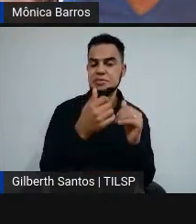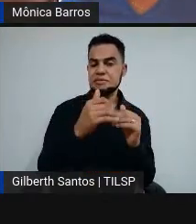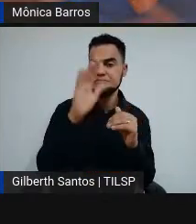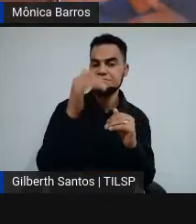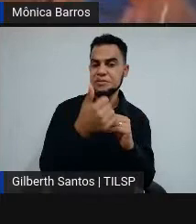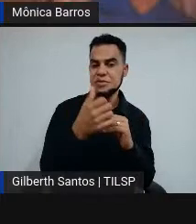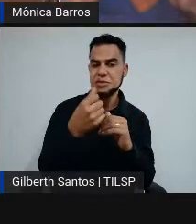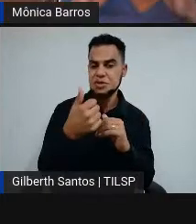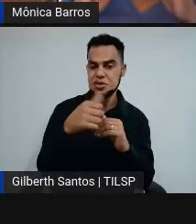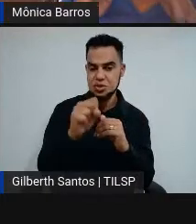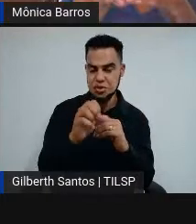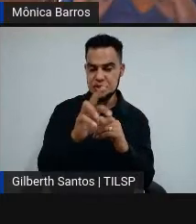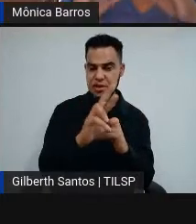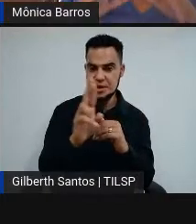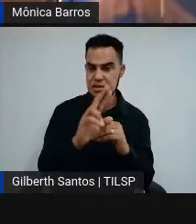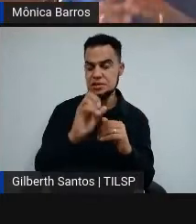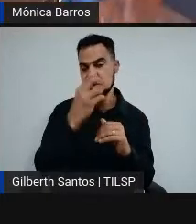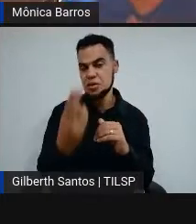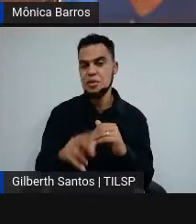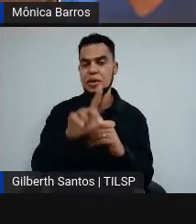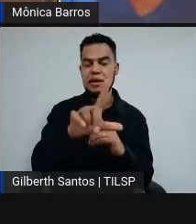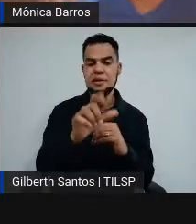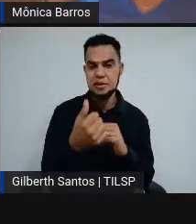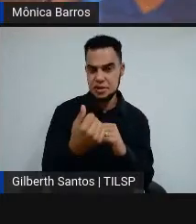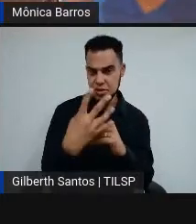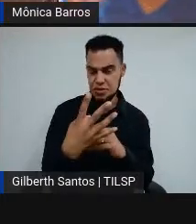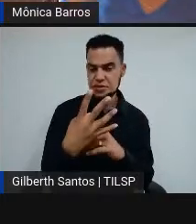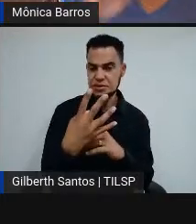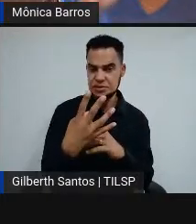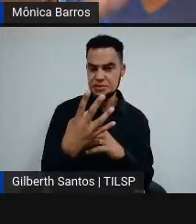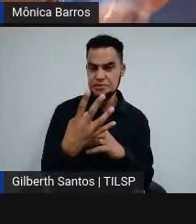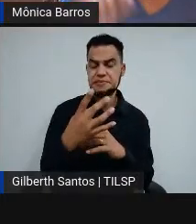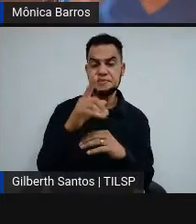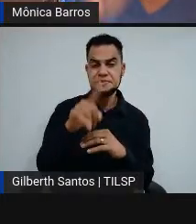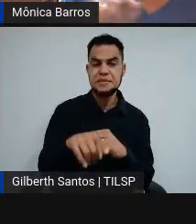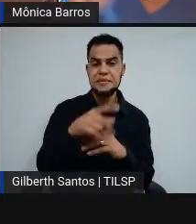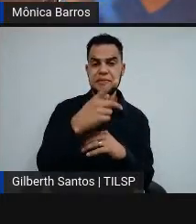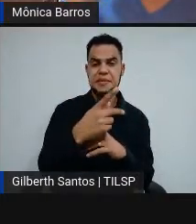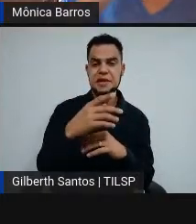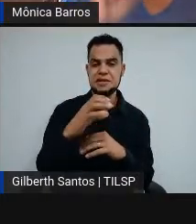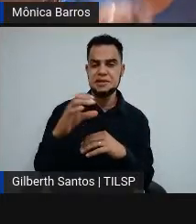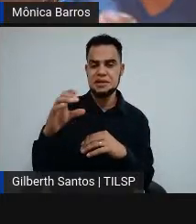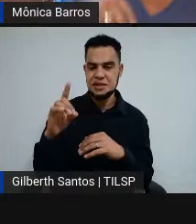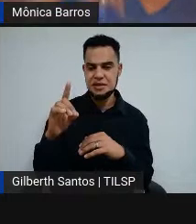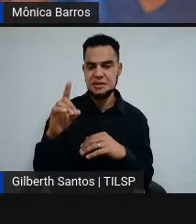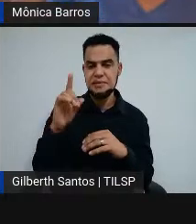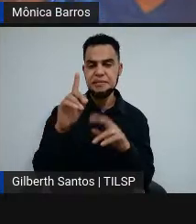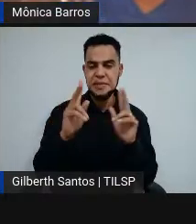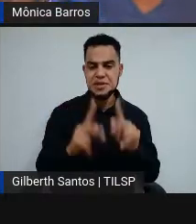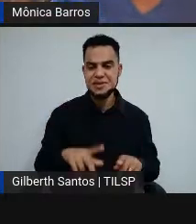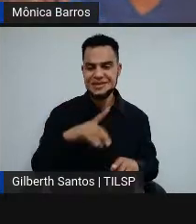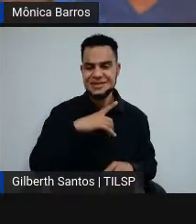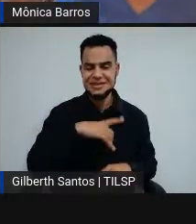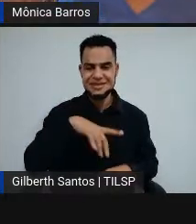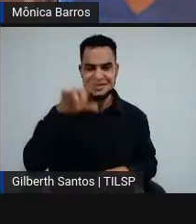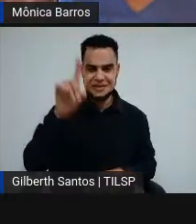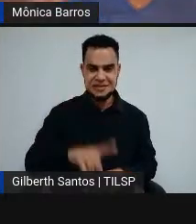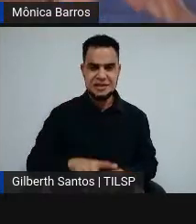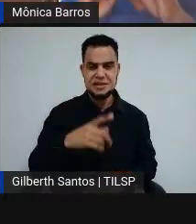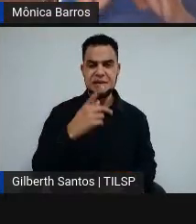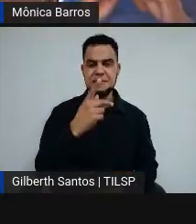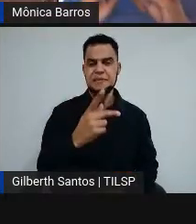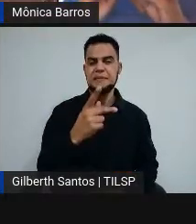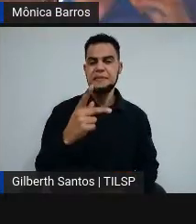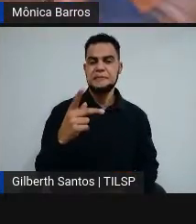ou L14, que é PCD, pessoa com deficiência, e PPI,